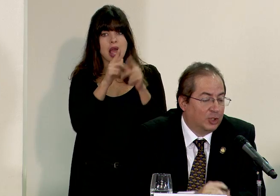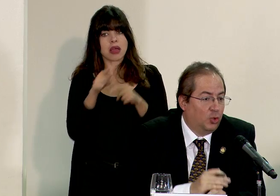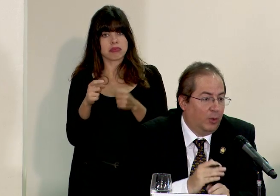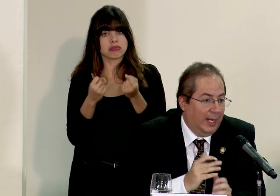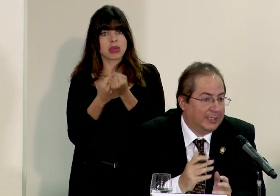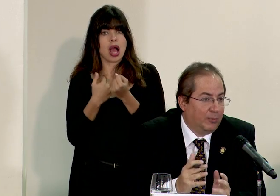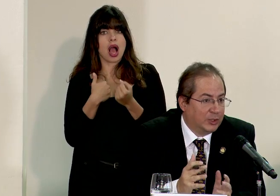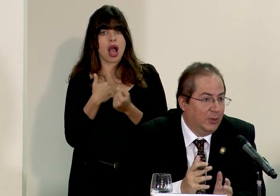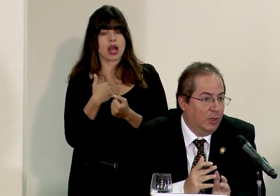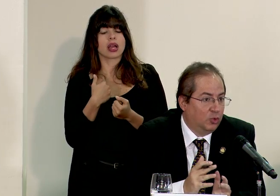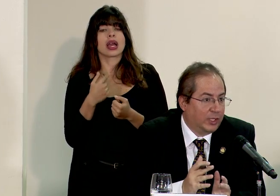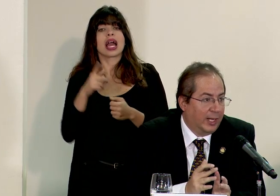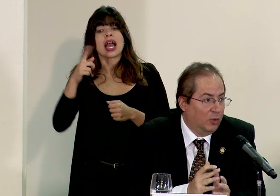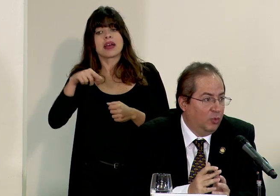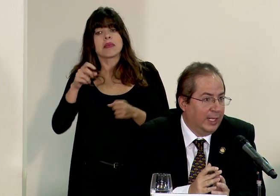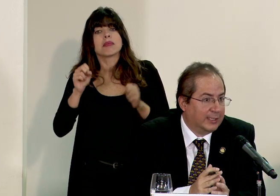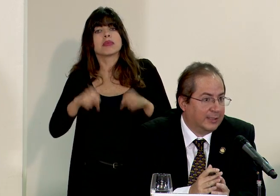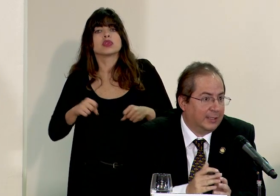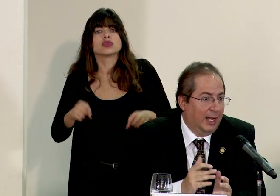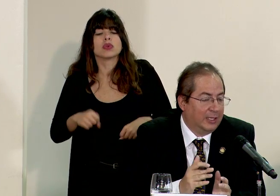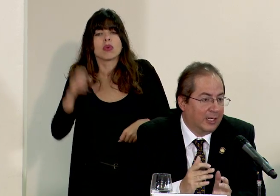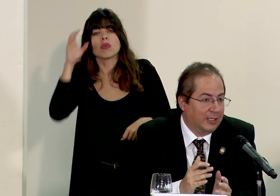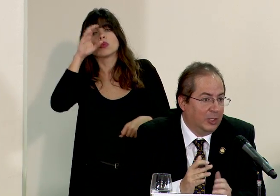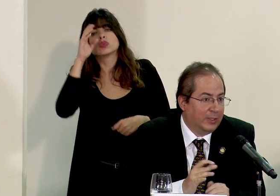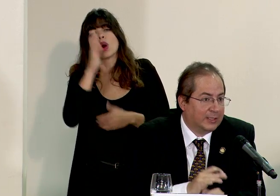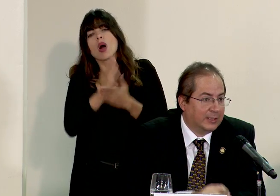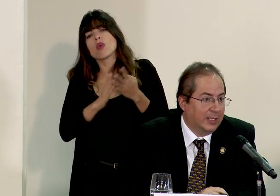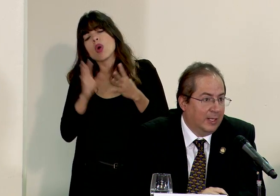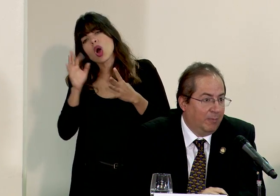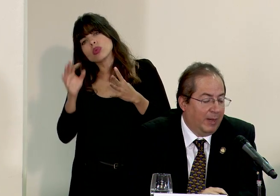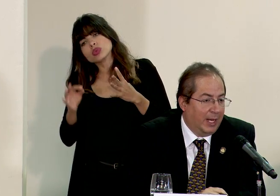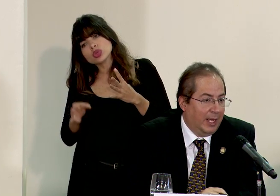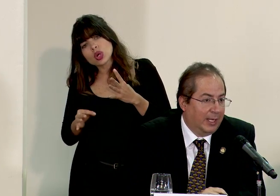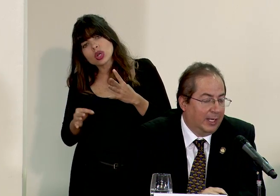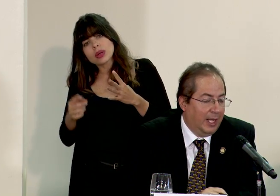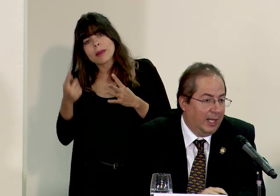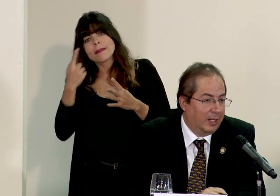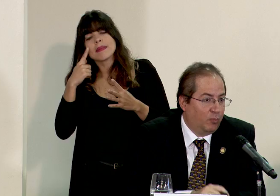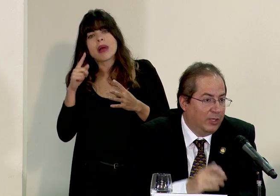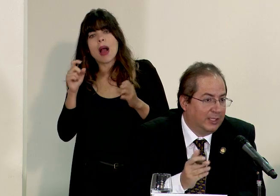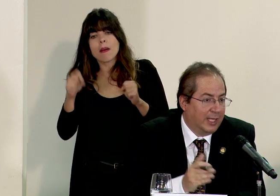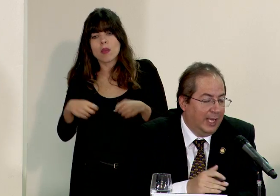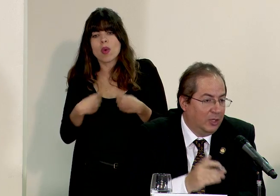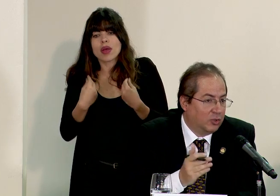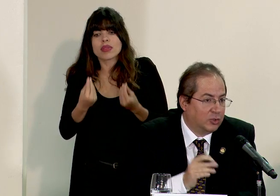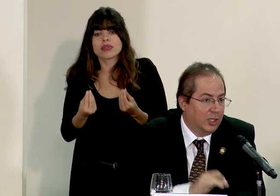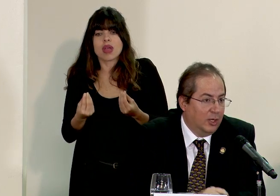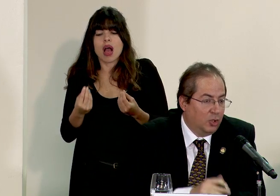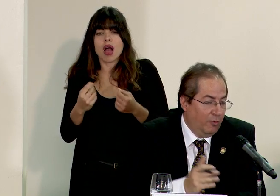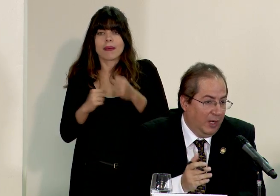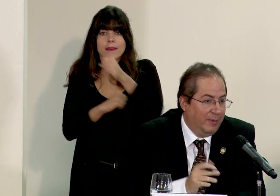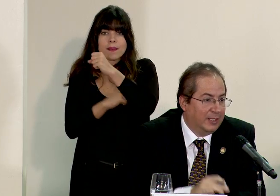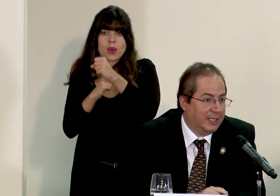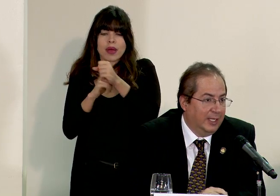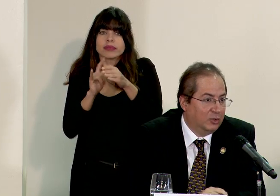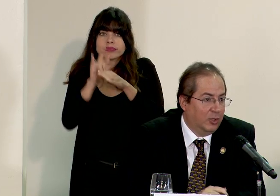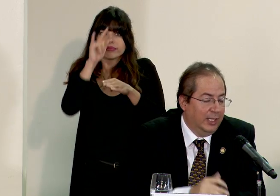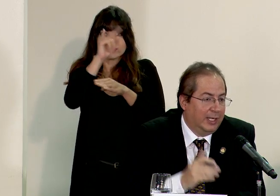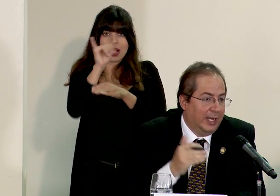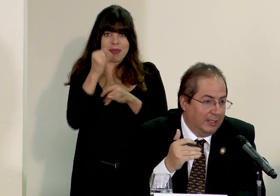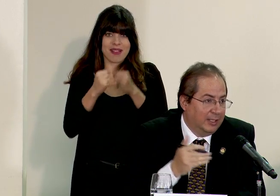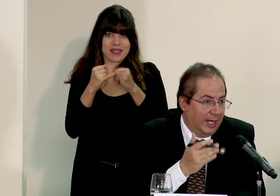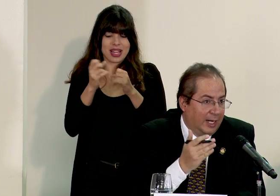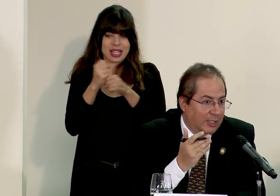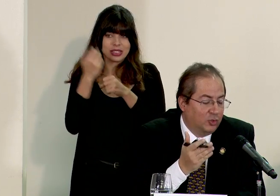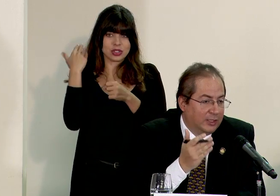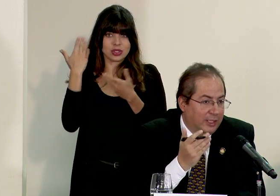eso hacía posible buscar algunas alternativas para crear puentes aéreos como finalmente se hizo